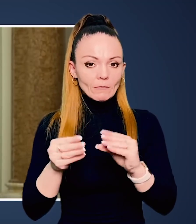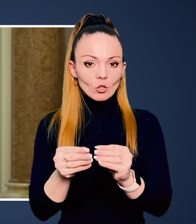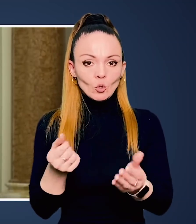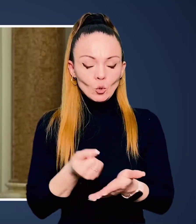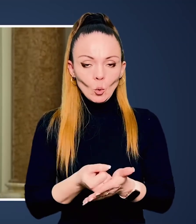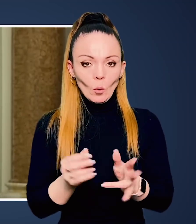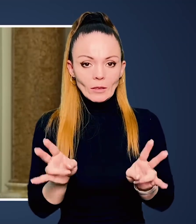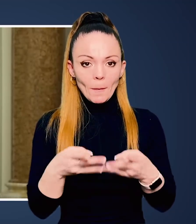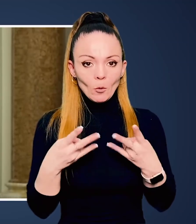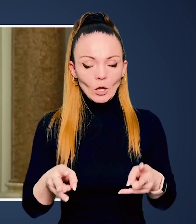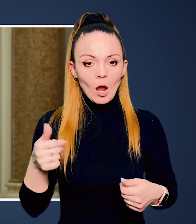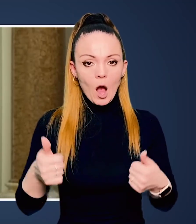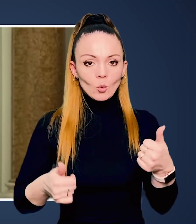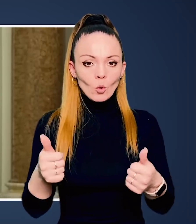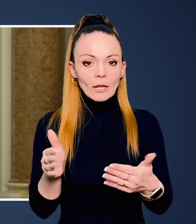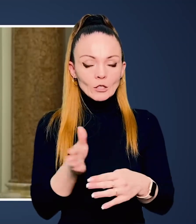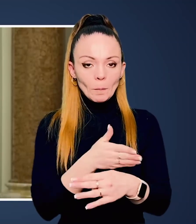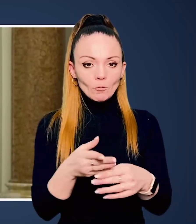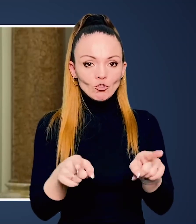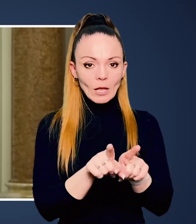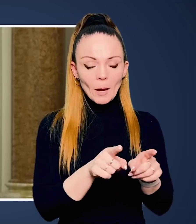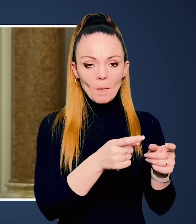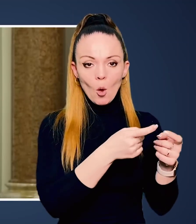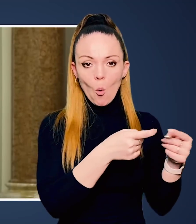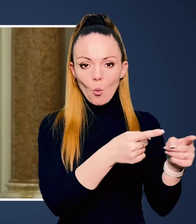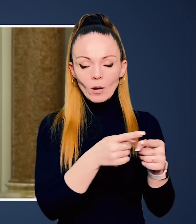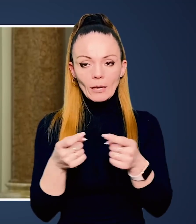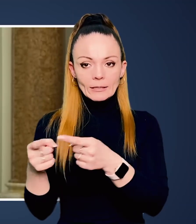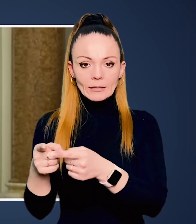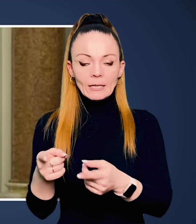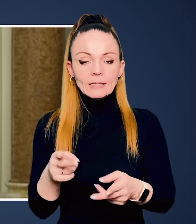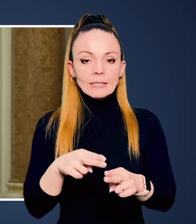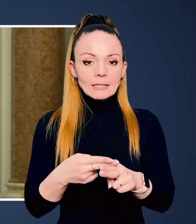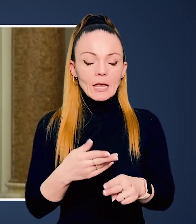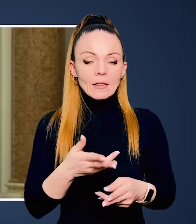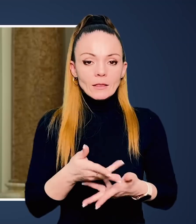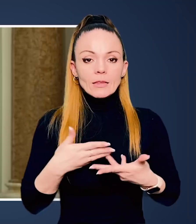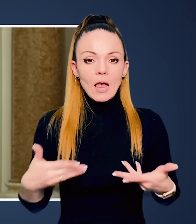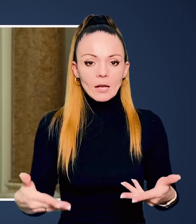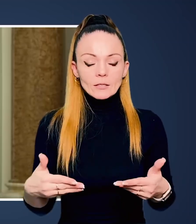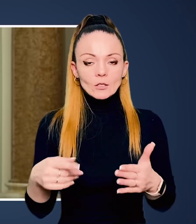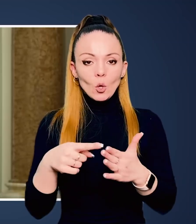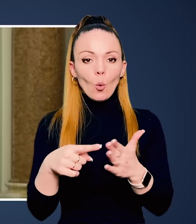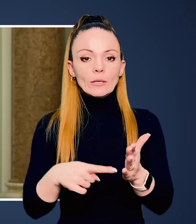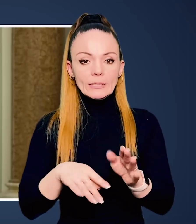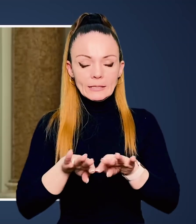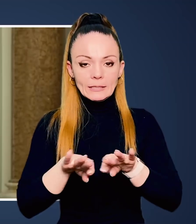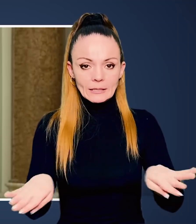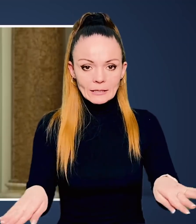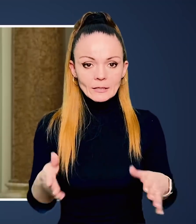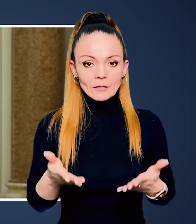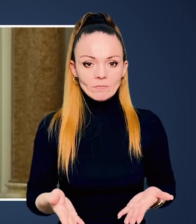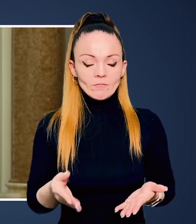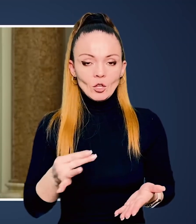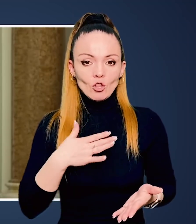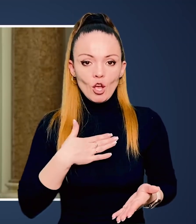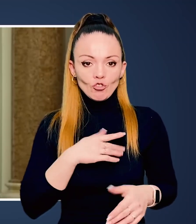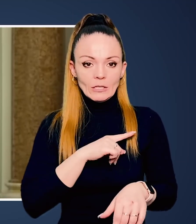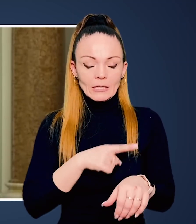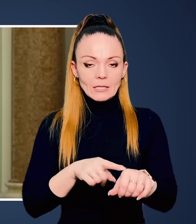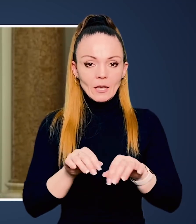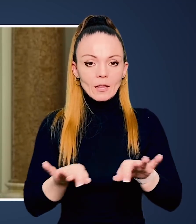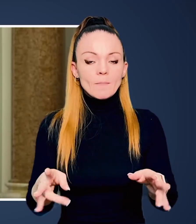усі заклики до цього можуть призвести до непотрібної конкуренції між такими організаціями. Це нас розділить, це